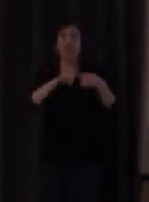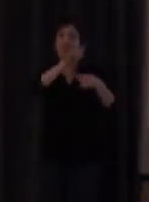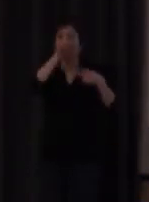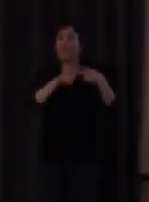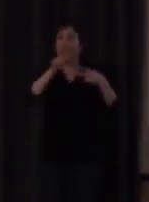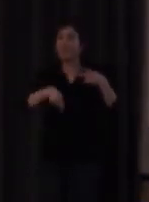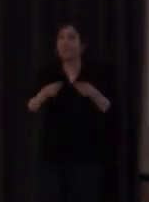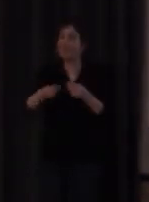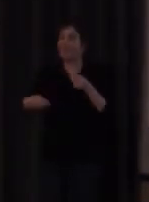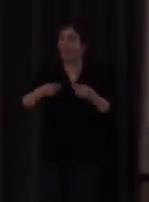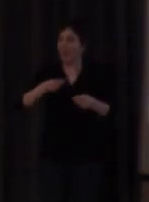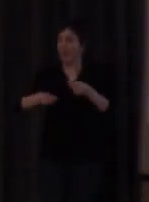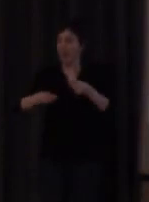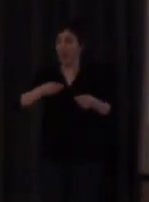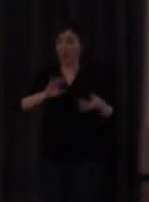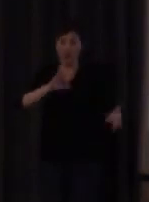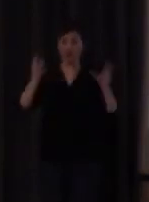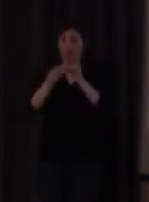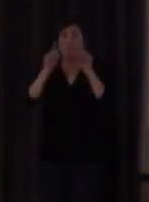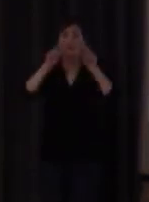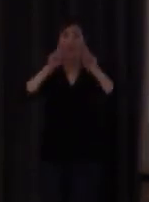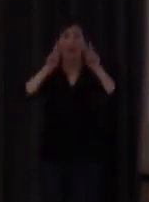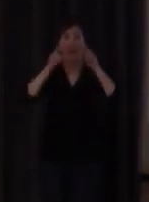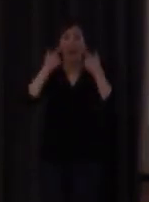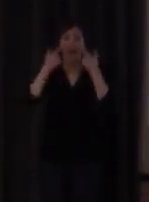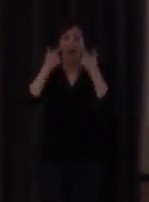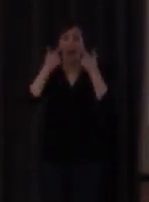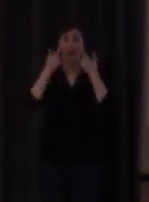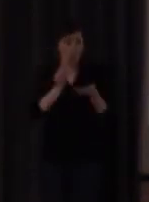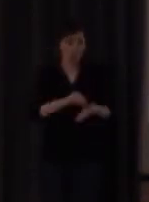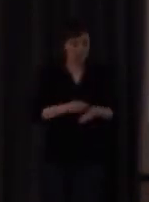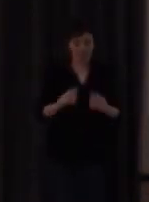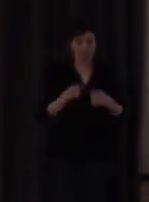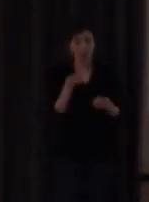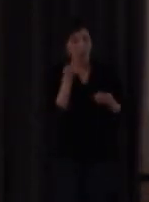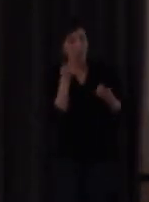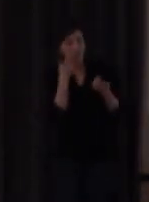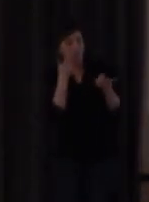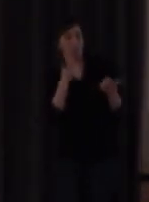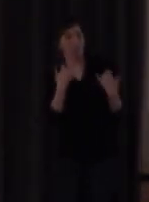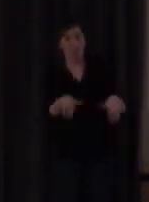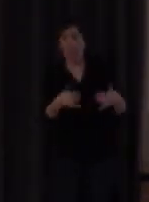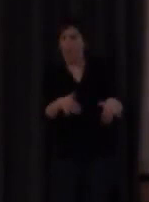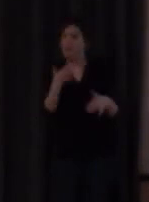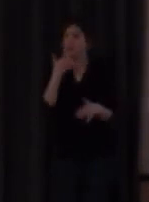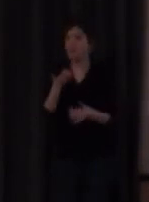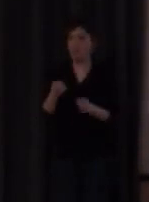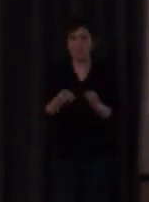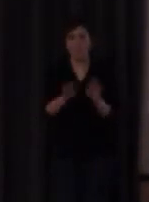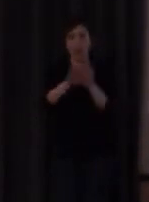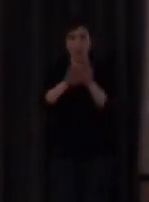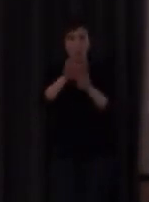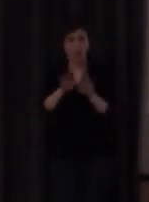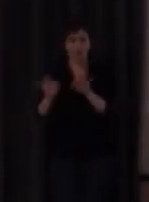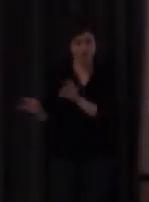del material adaptado a lo visual pues yo me he visto en numerosos casos en los que tras hacer numerosos powerpoints